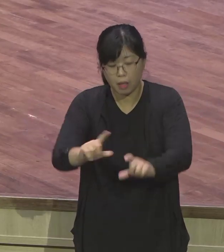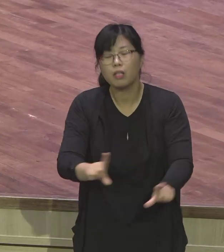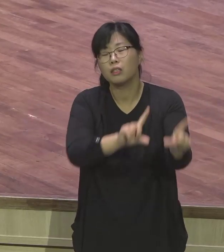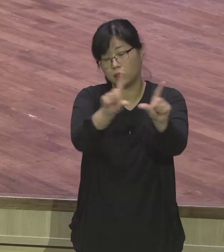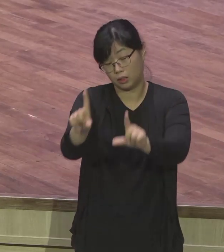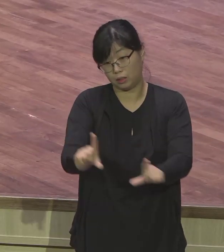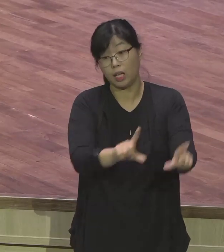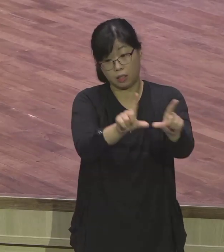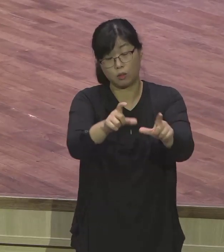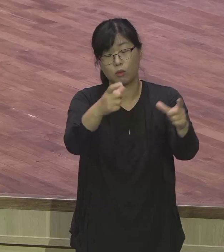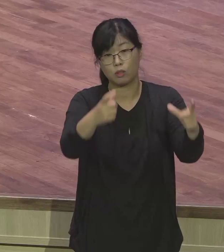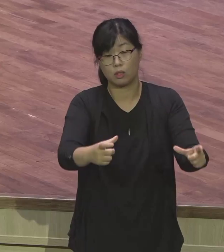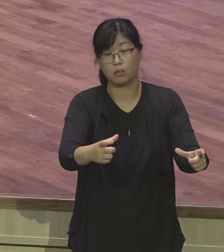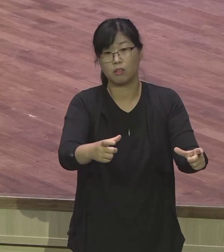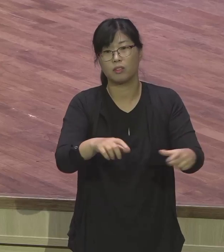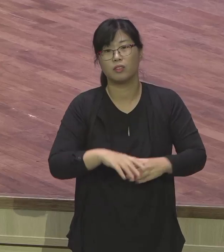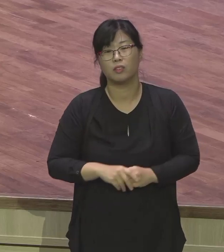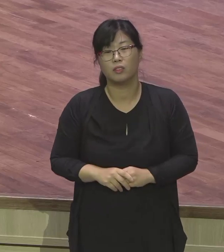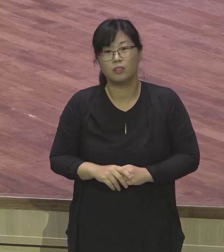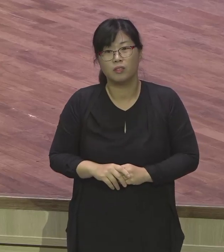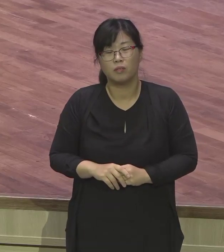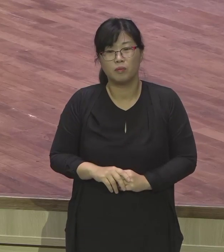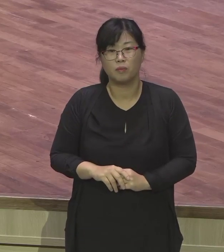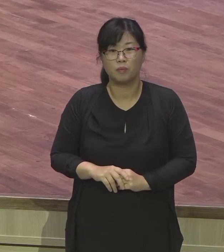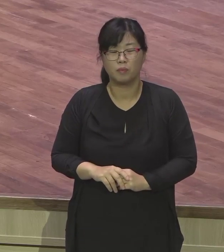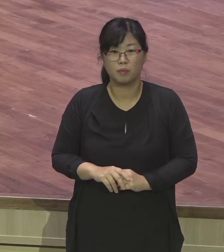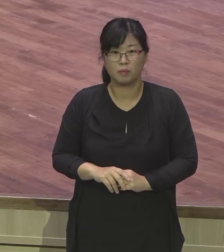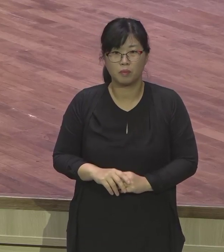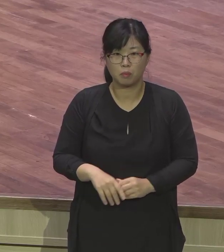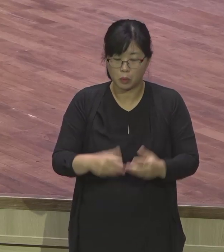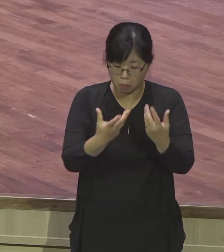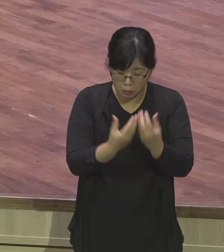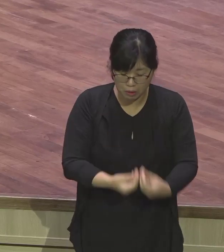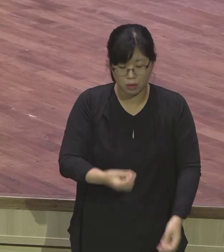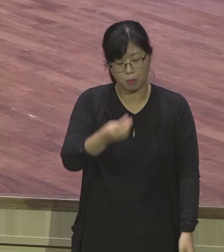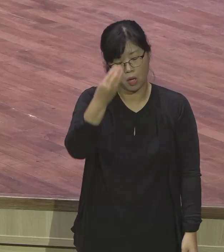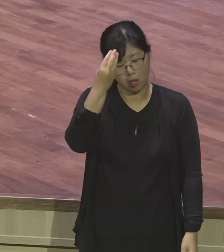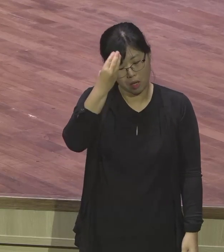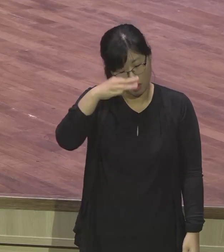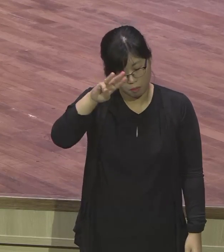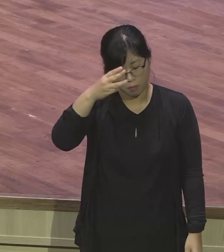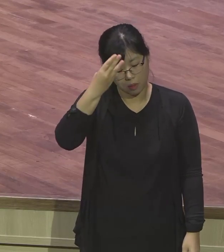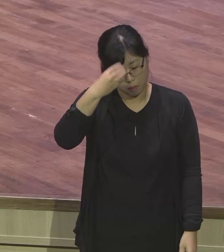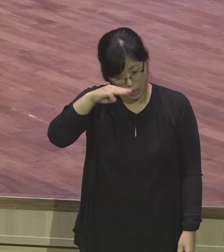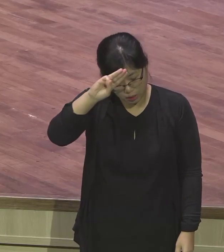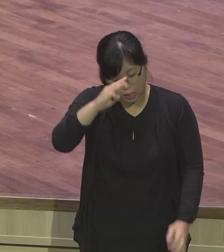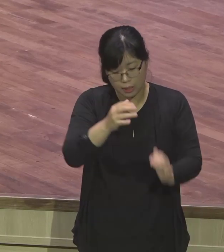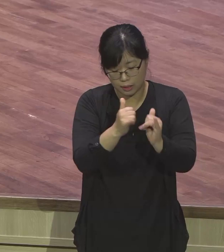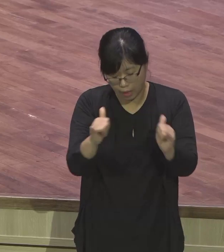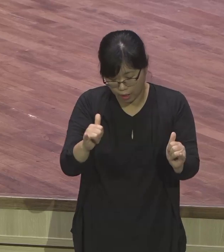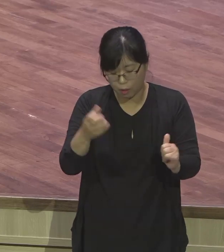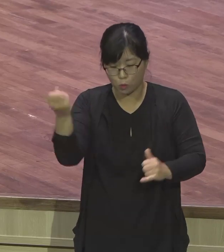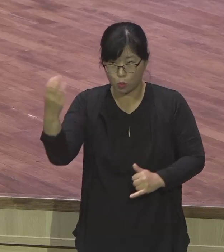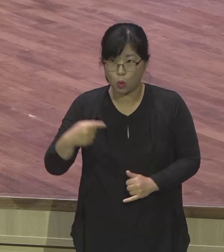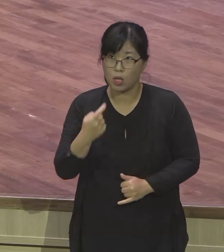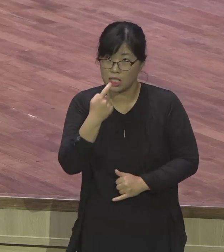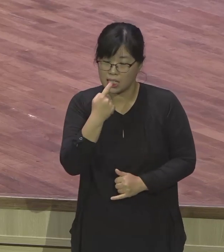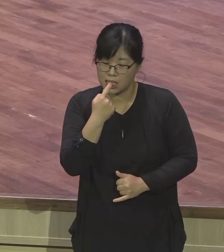때문에, 이들을 불러가고, 멕시칸는 멕시칸 대로, 흑인 대로, 남미는 남미 대로, 다 와 있으니까, 그냥